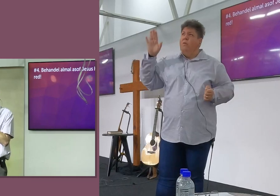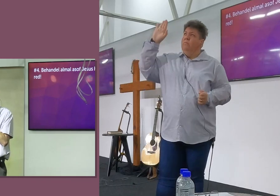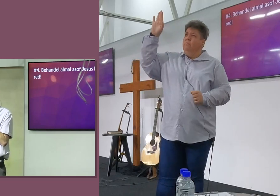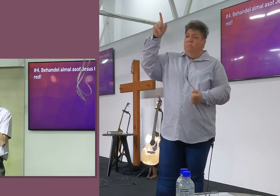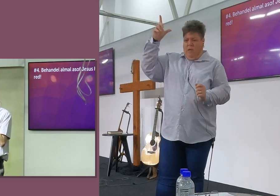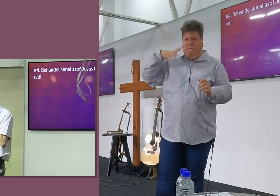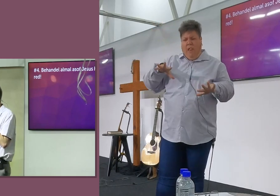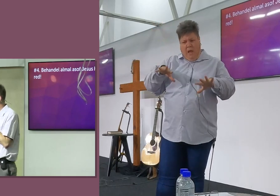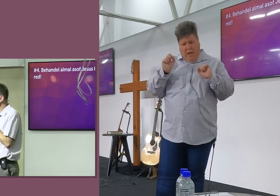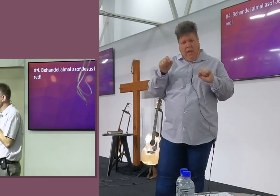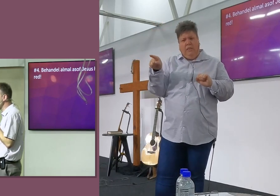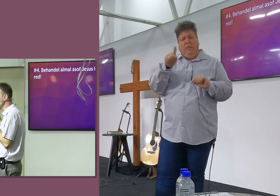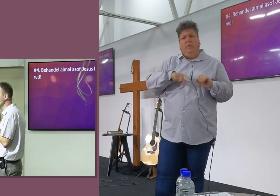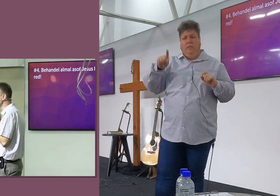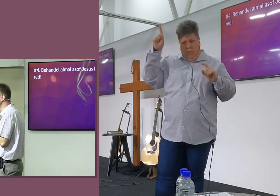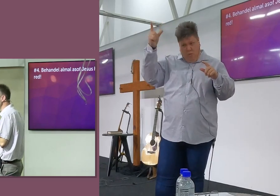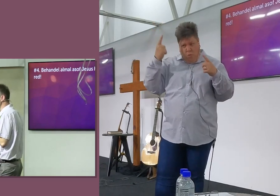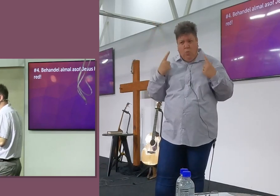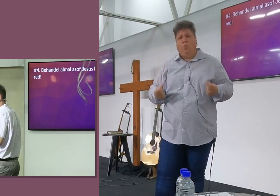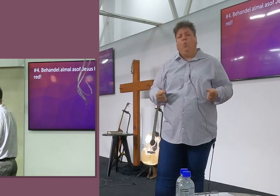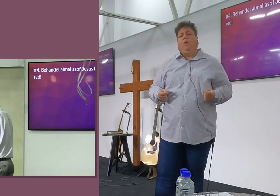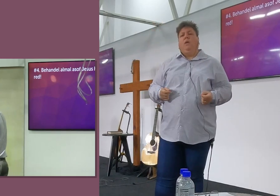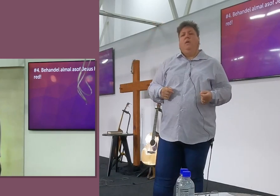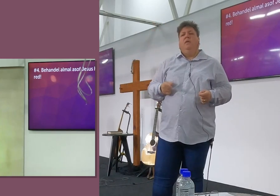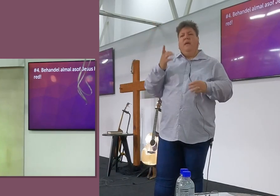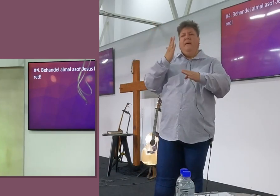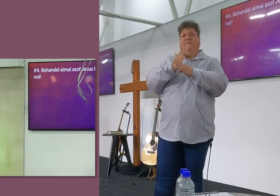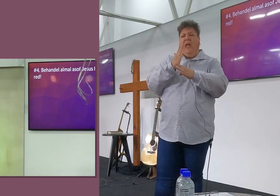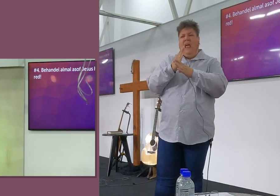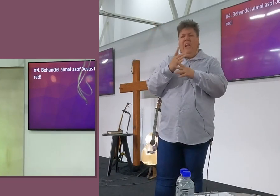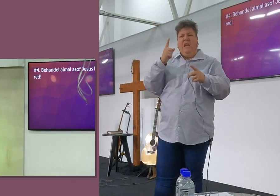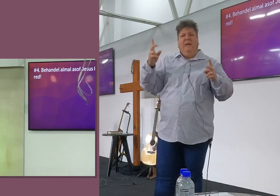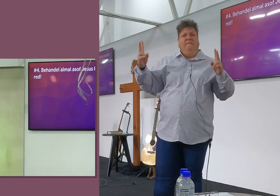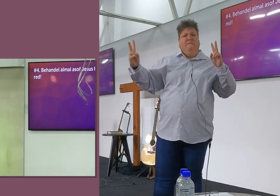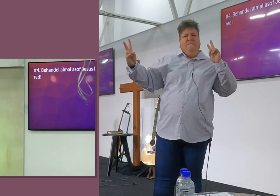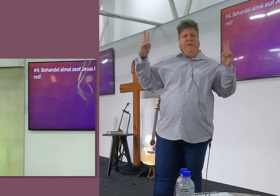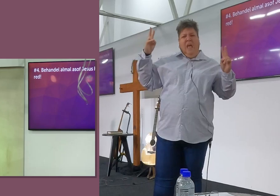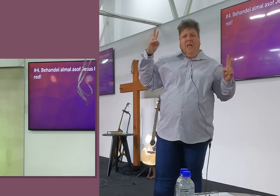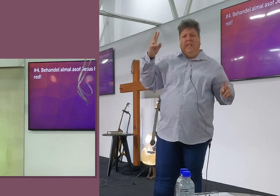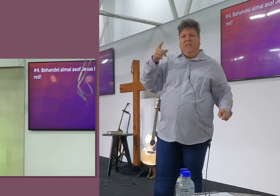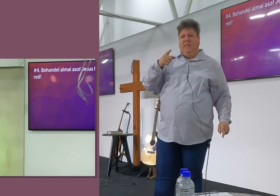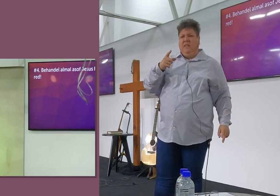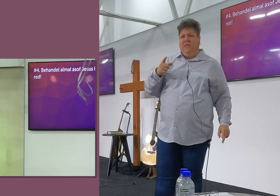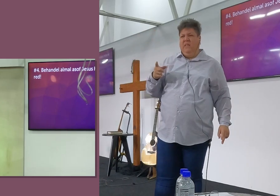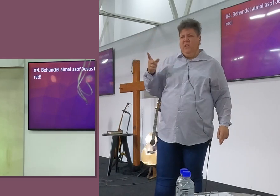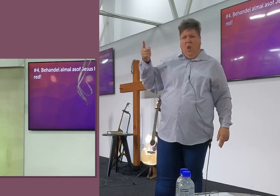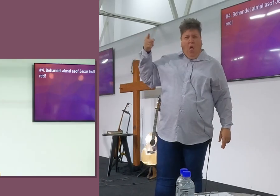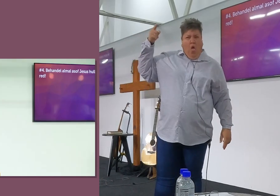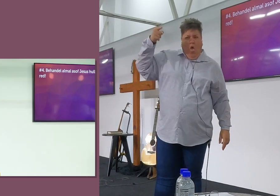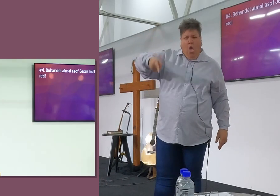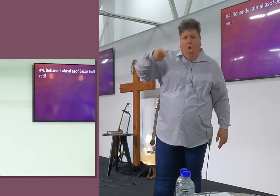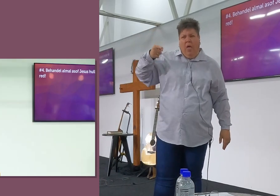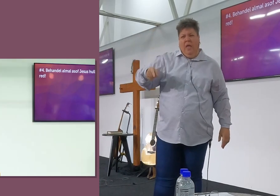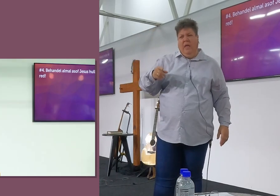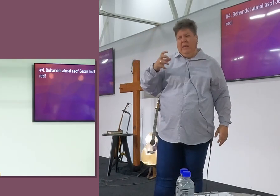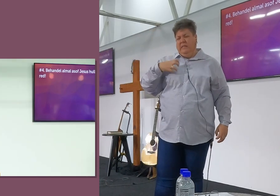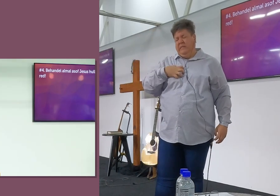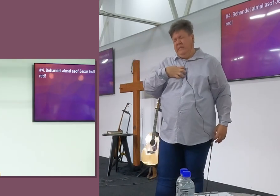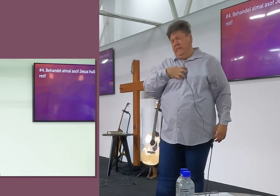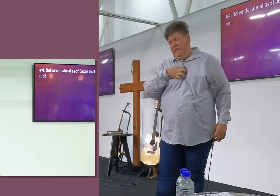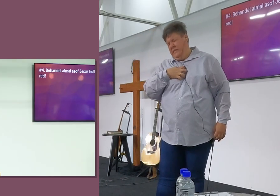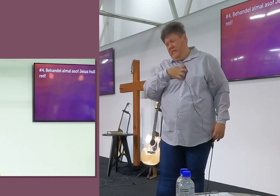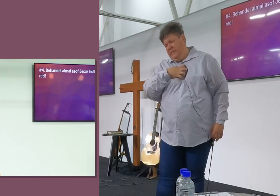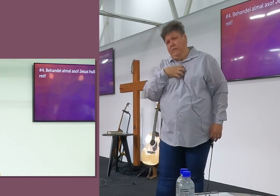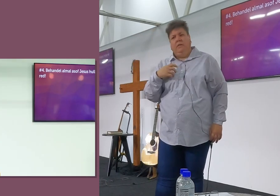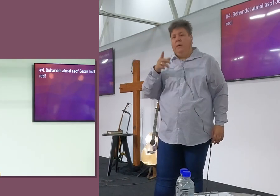hierdie persoon reed. Wanneer jy met iemand te doen het en by die werk en hy werk jou gul vir jou en hy maak jou kwaad, dan sê vir jyself,